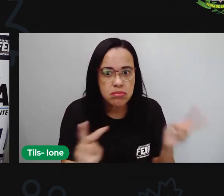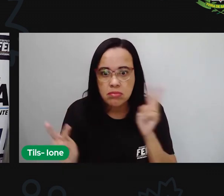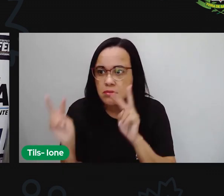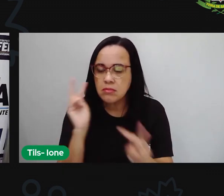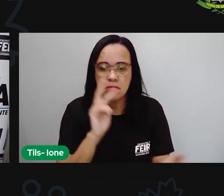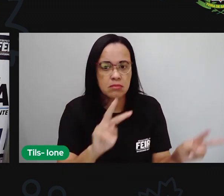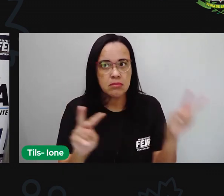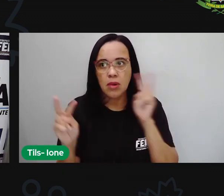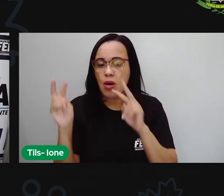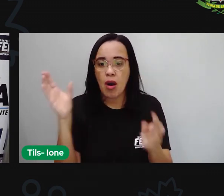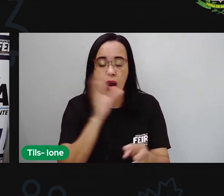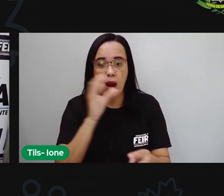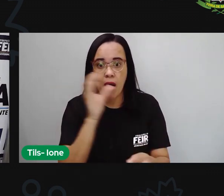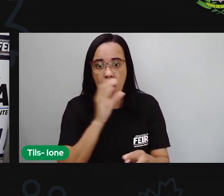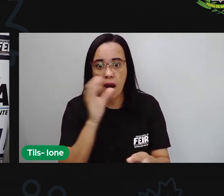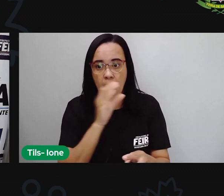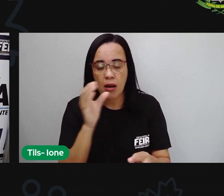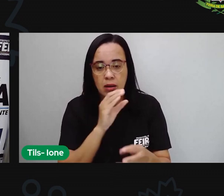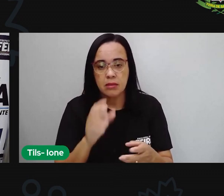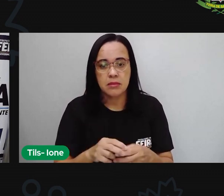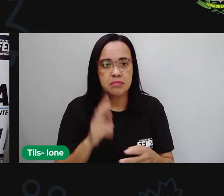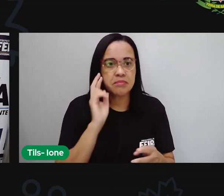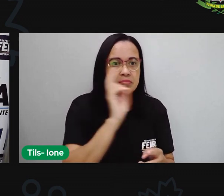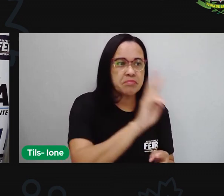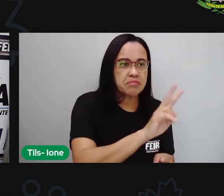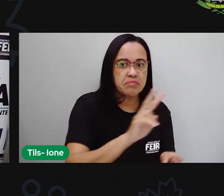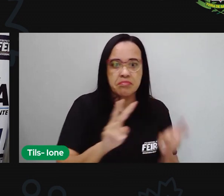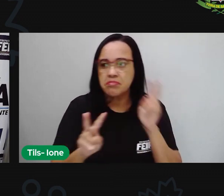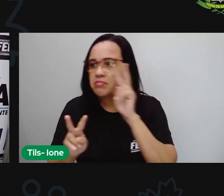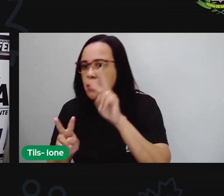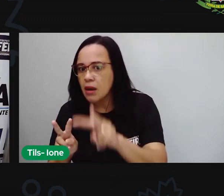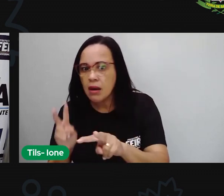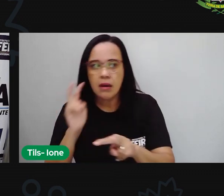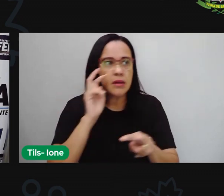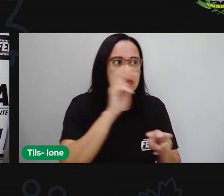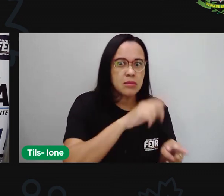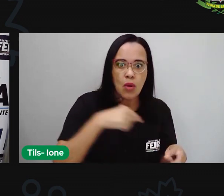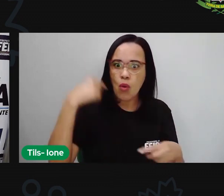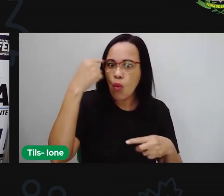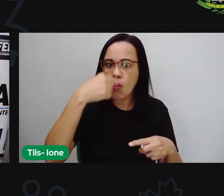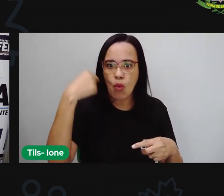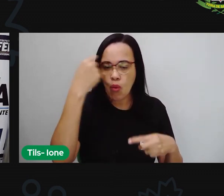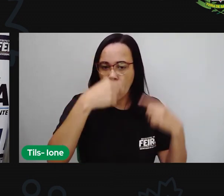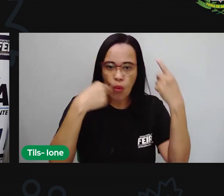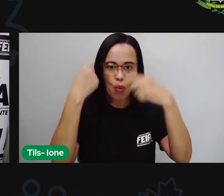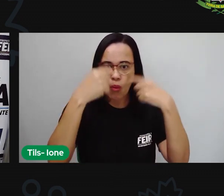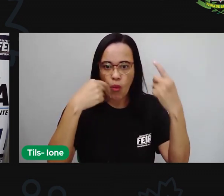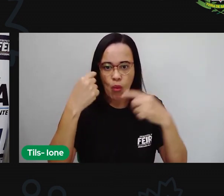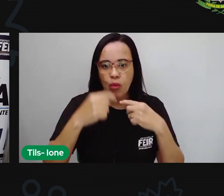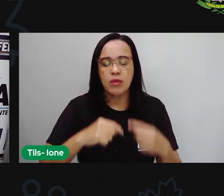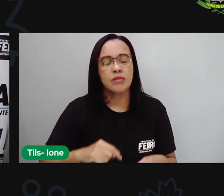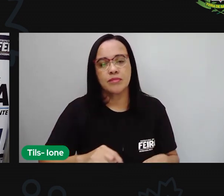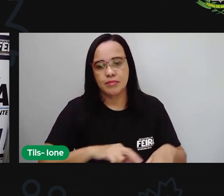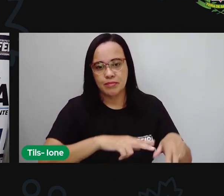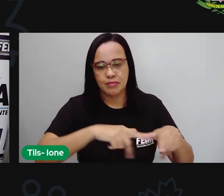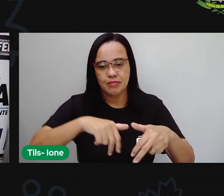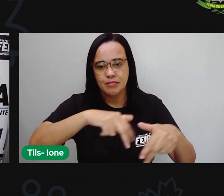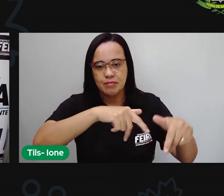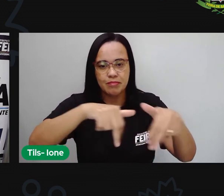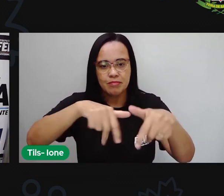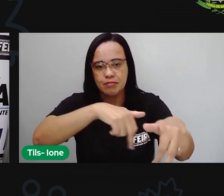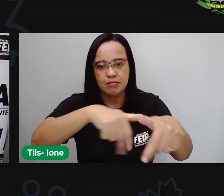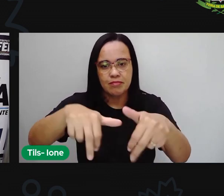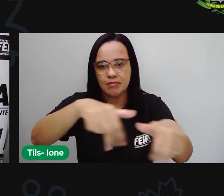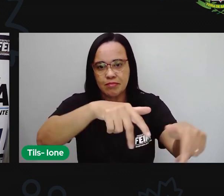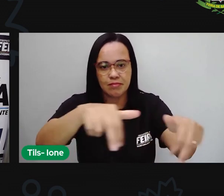acompanhar. Daqui para lá, de lá para cá, até as pernas se animarem e correrem